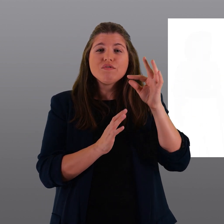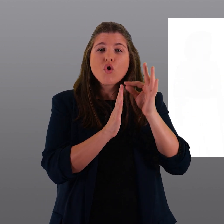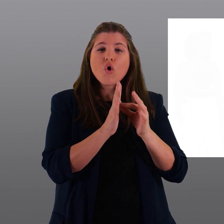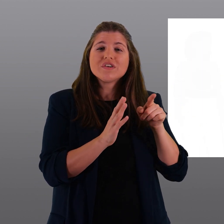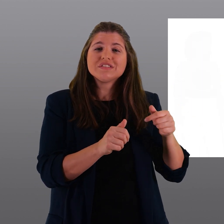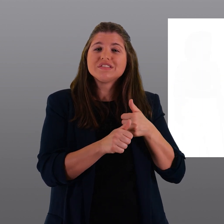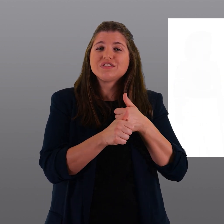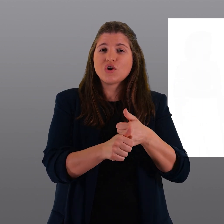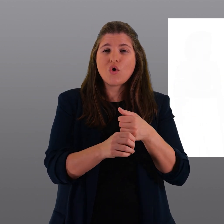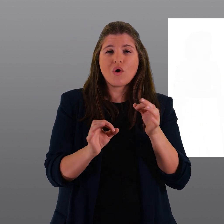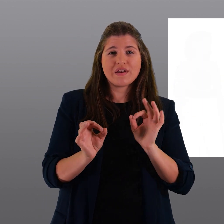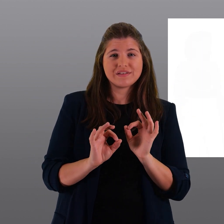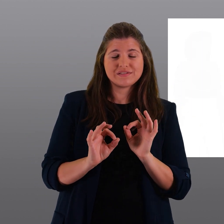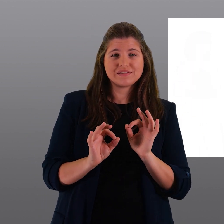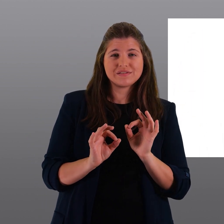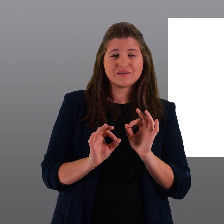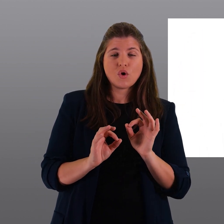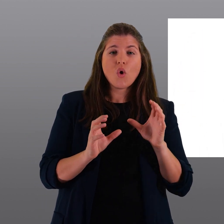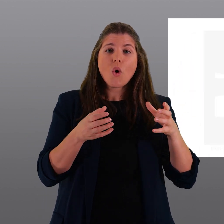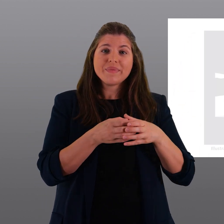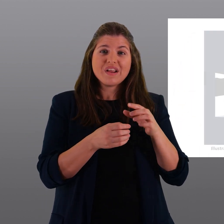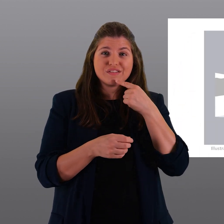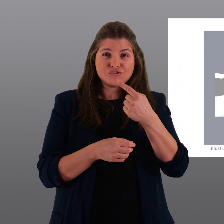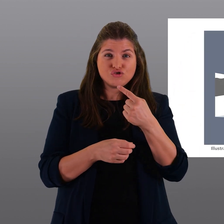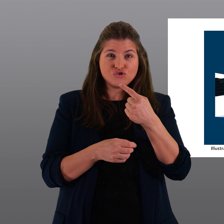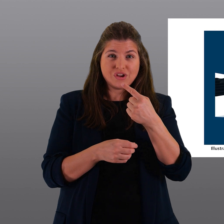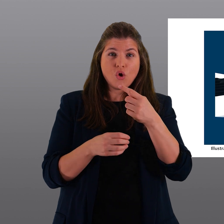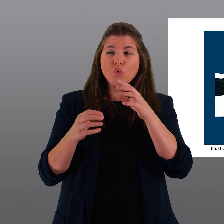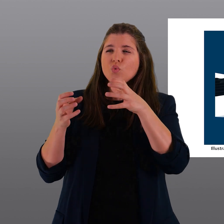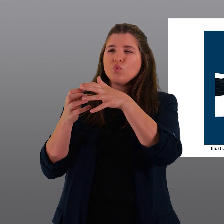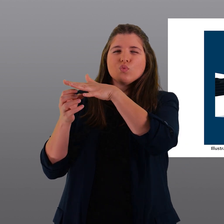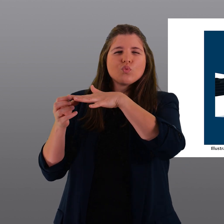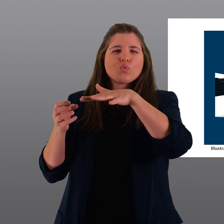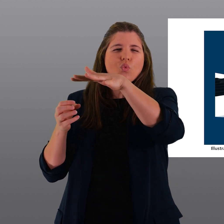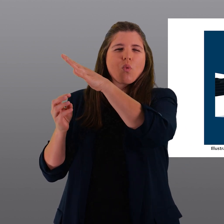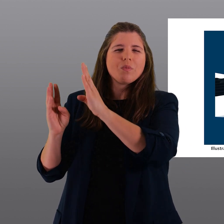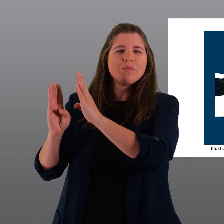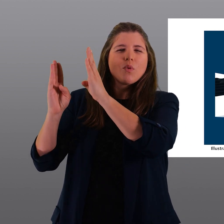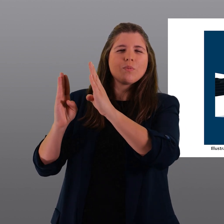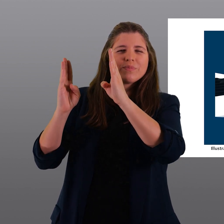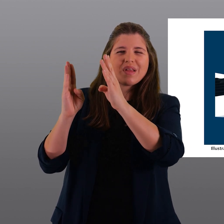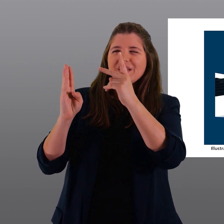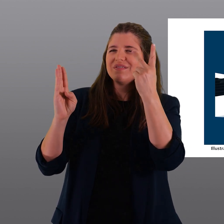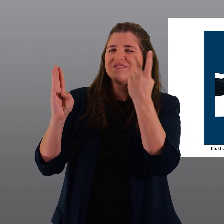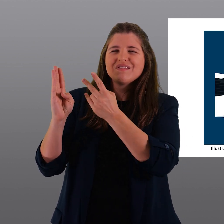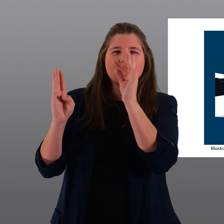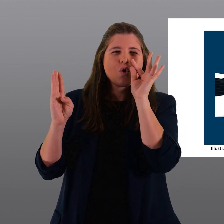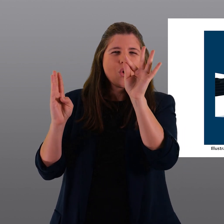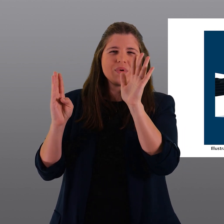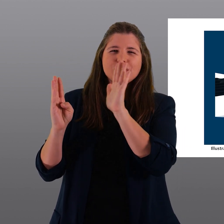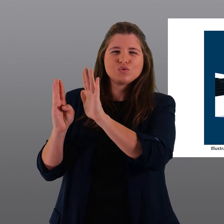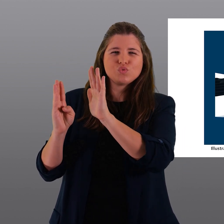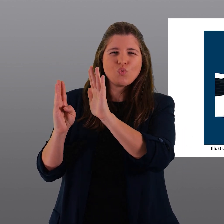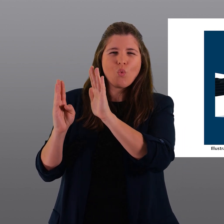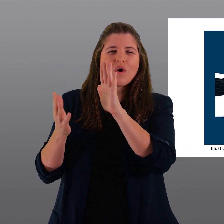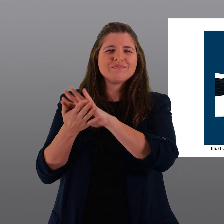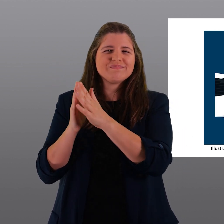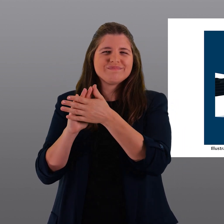semplice inadempienza. Il comitato ritiene che l'obiettivo della potente lobby immobiliare sia quello di